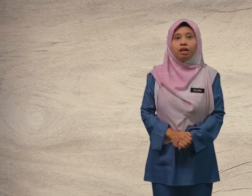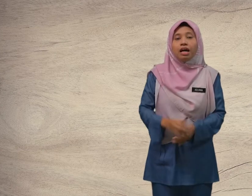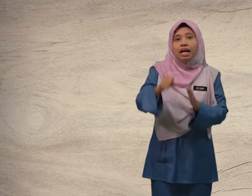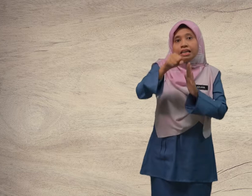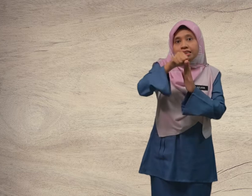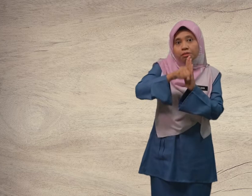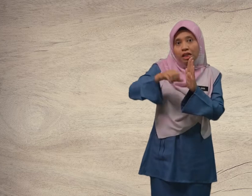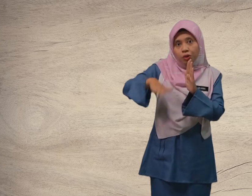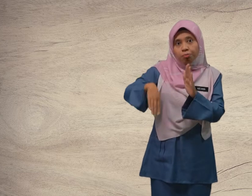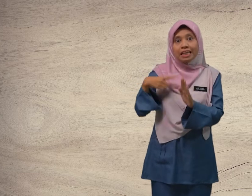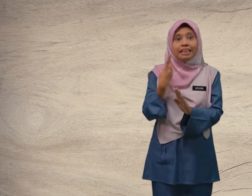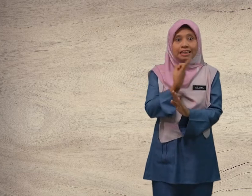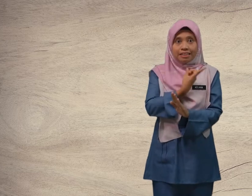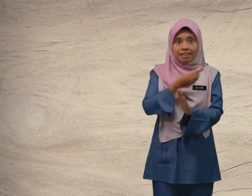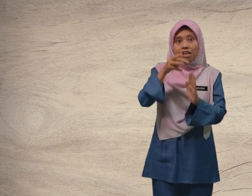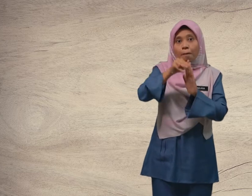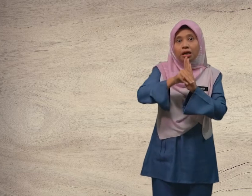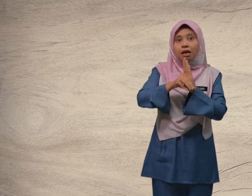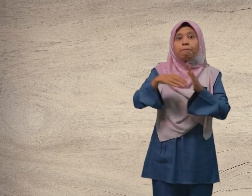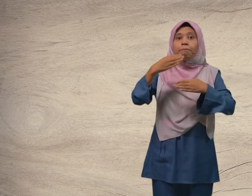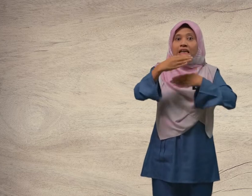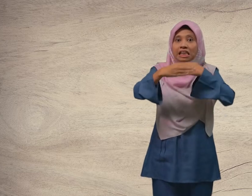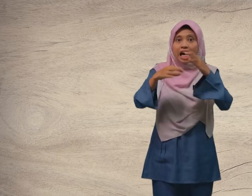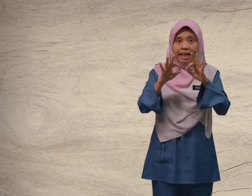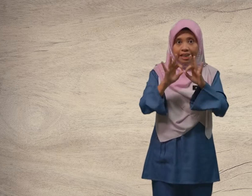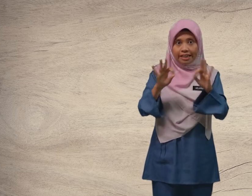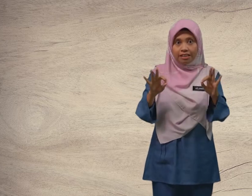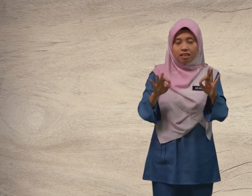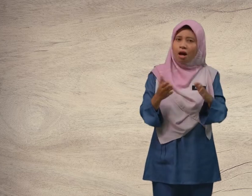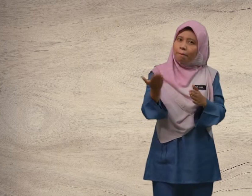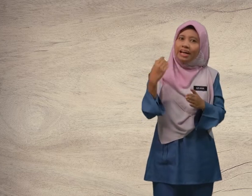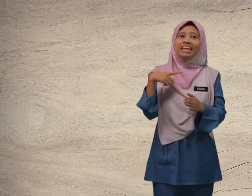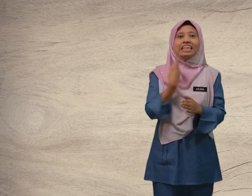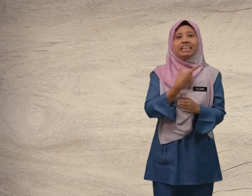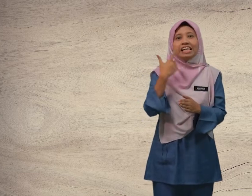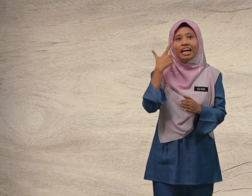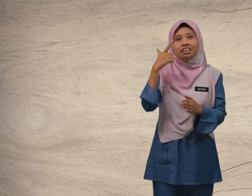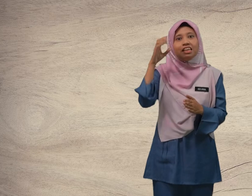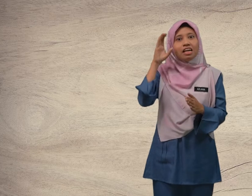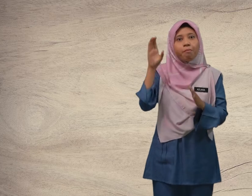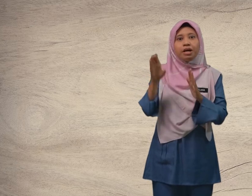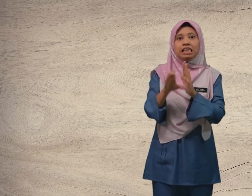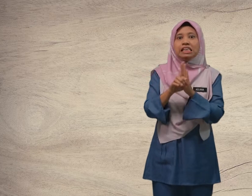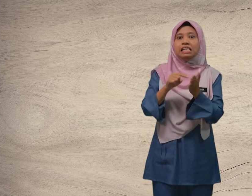Sebelum kita membina ayat, mari kita lihat gambar ini